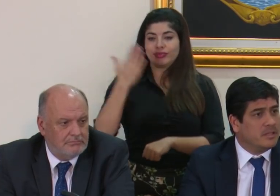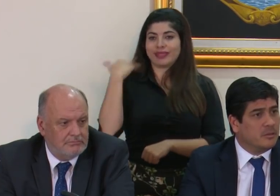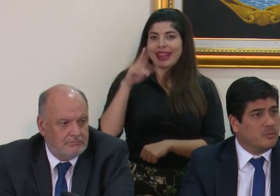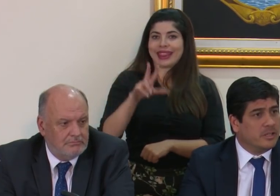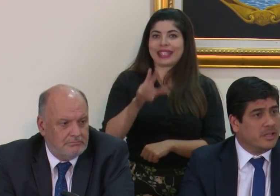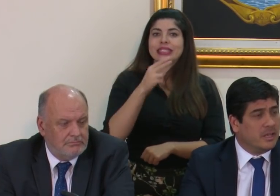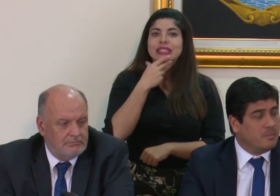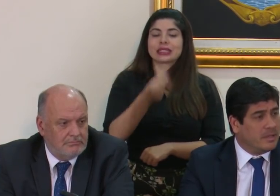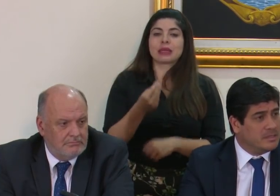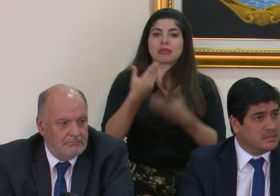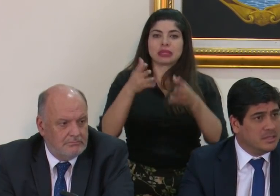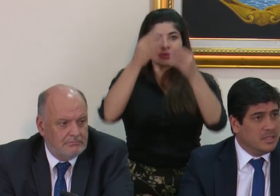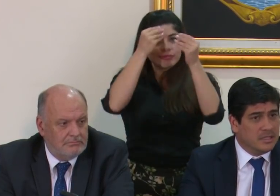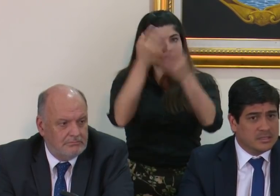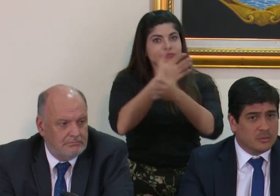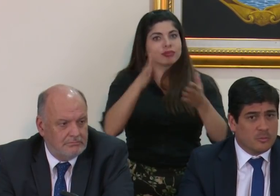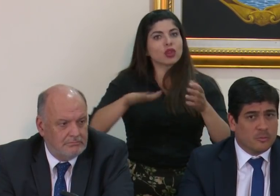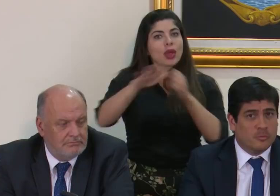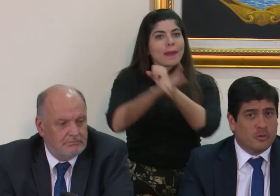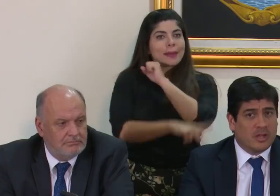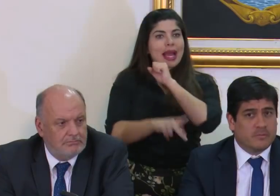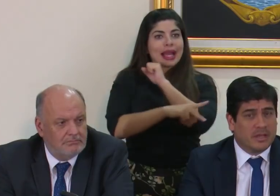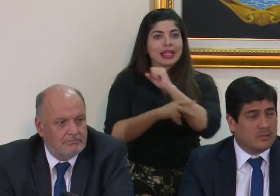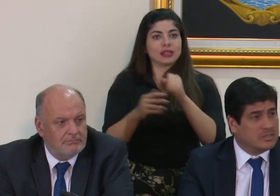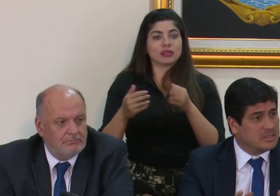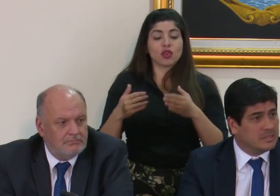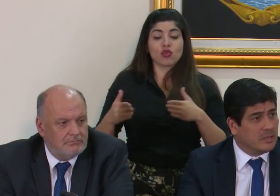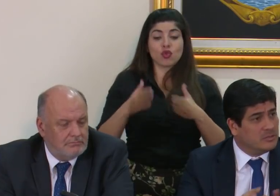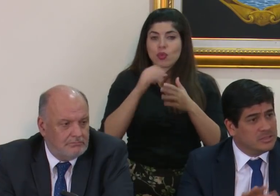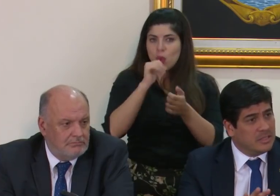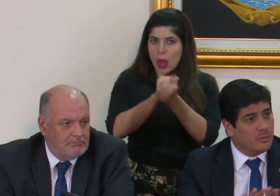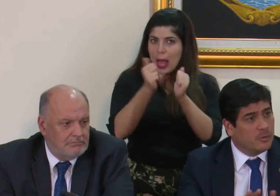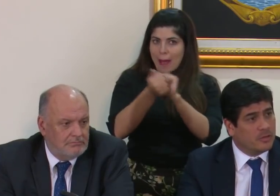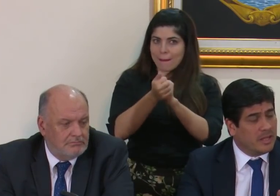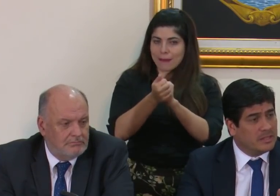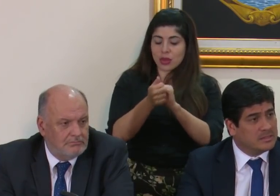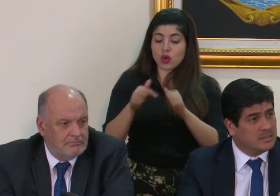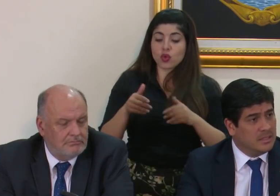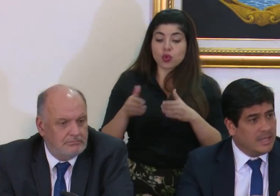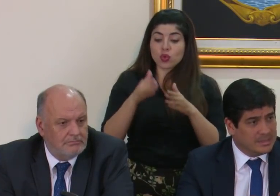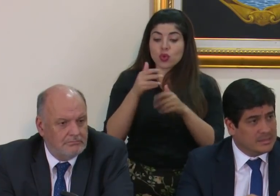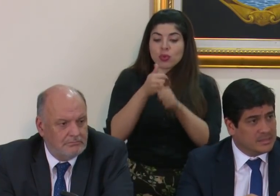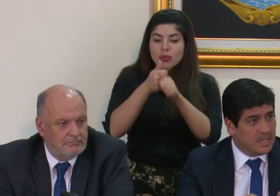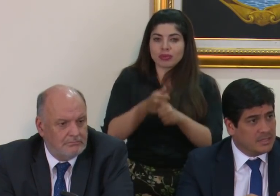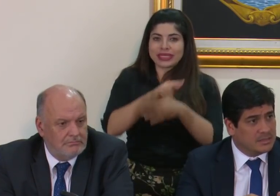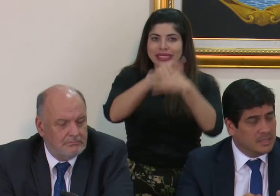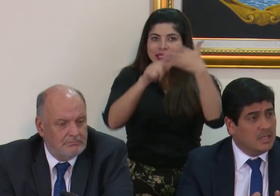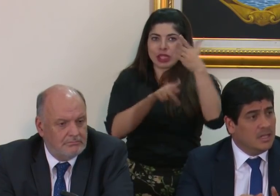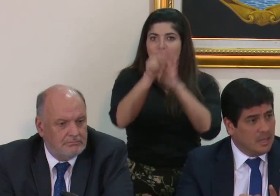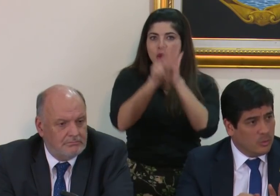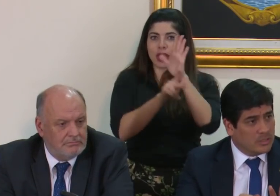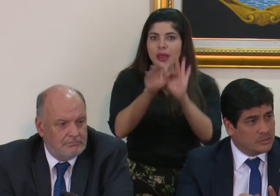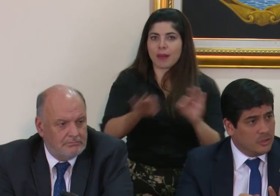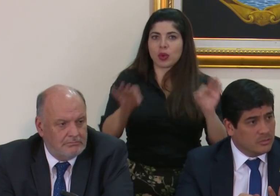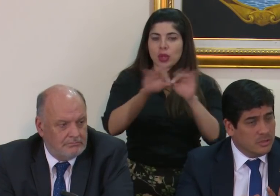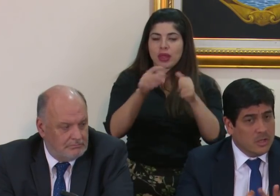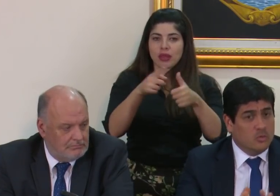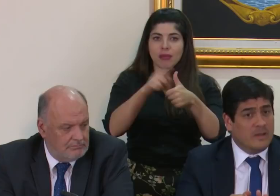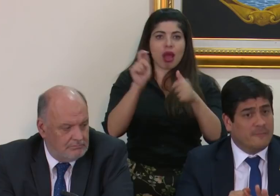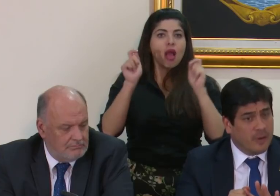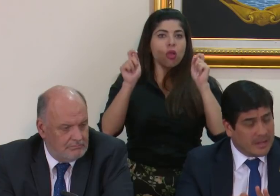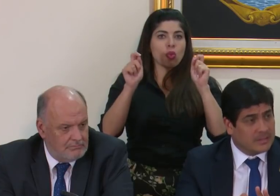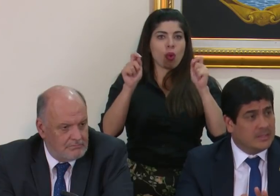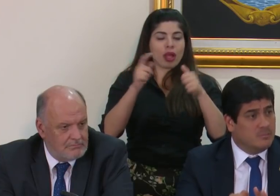diciembre comuniqué al país y es como rumbo no ha cambiado y está centrado en cinco prioridades esenciales. La educación,